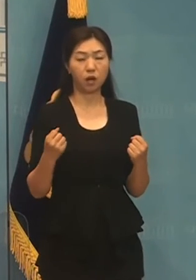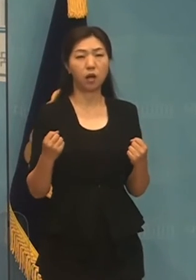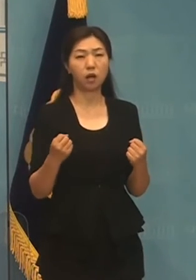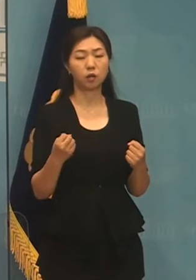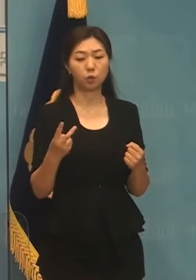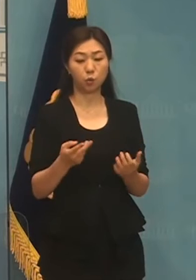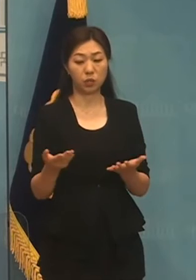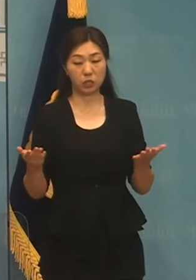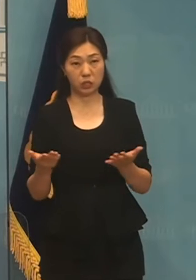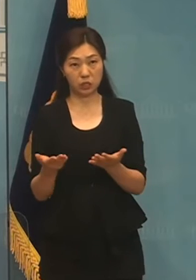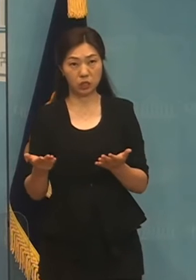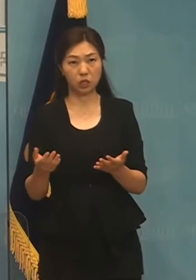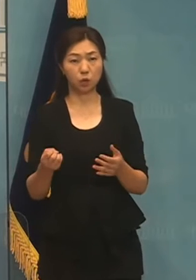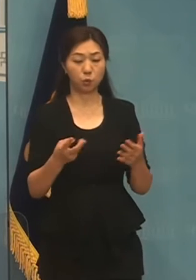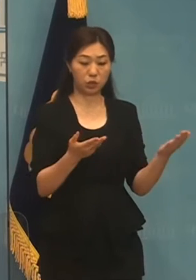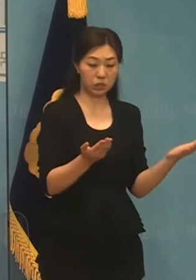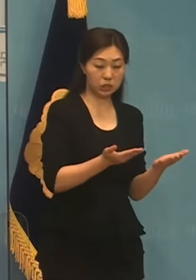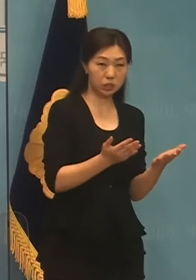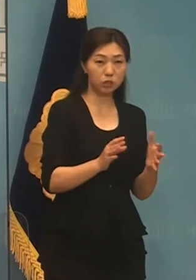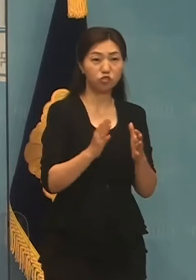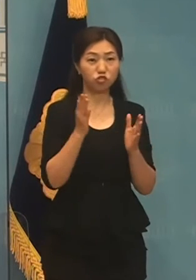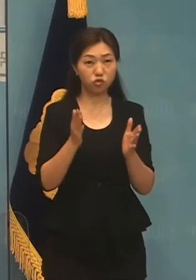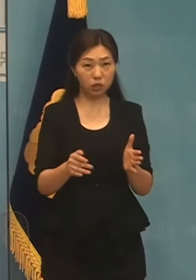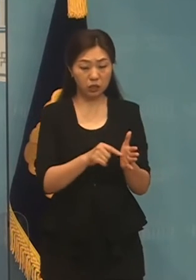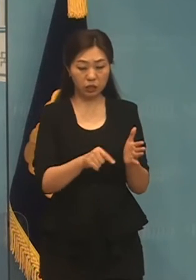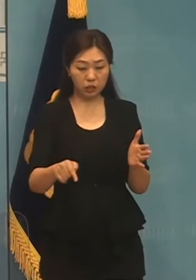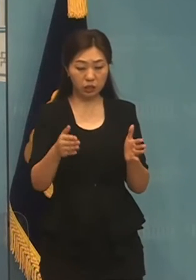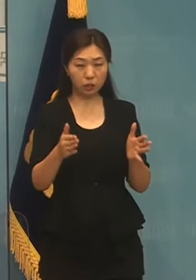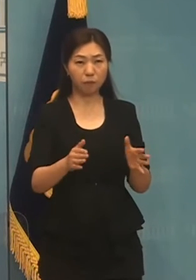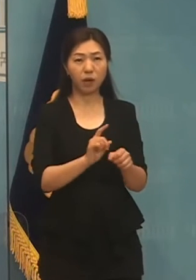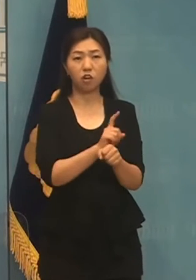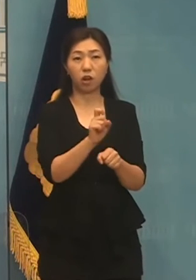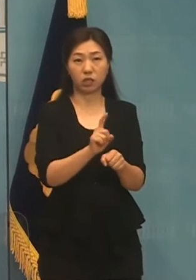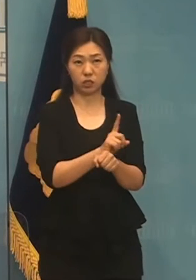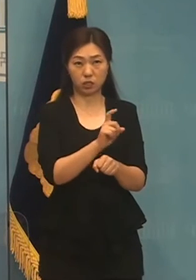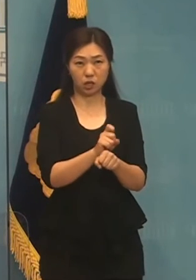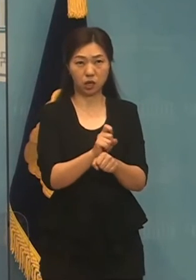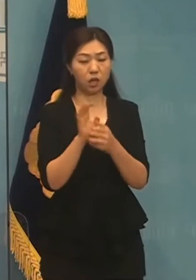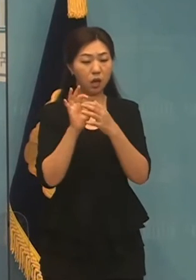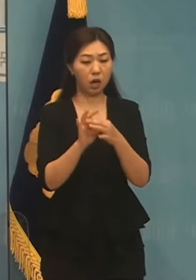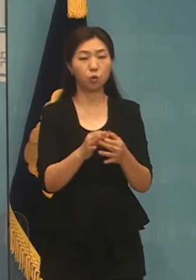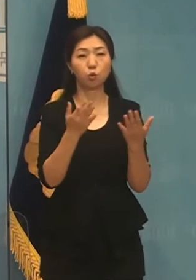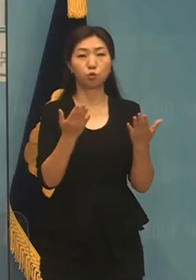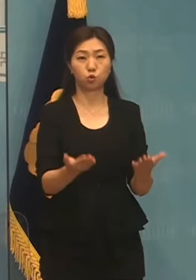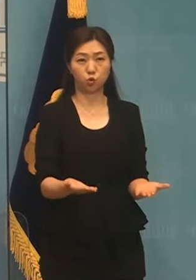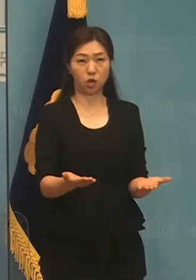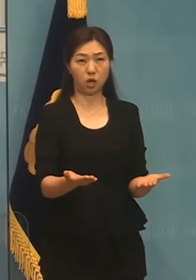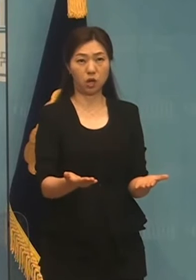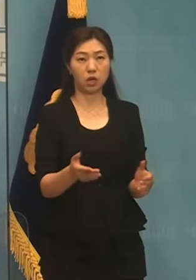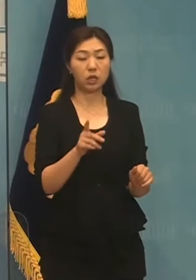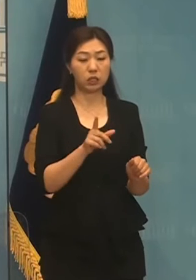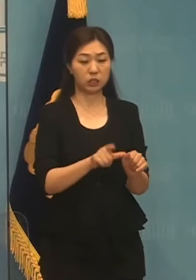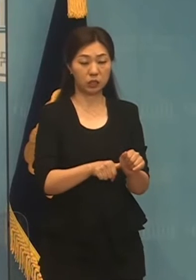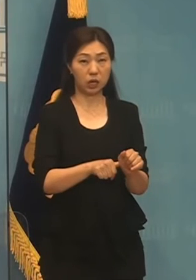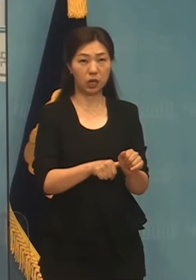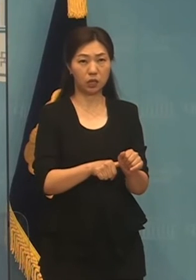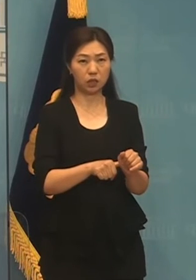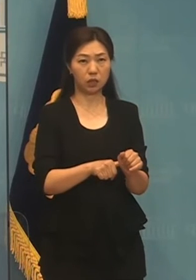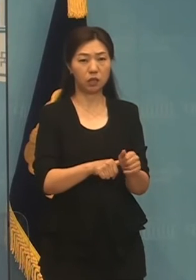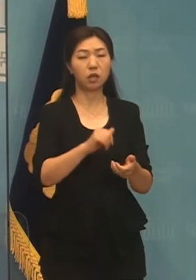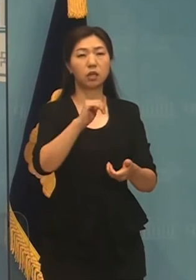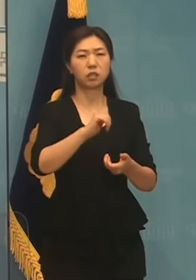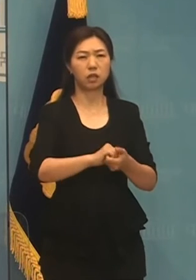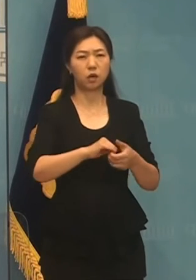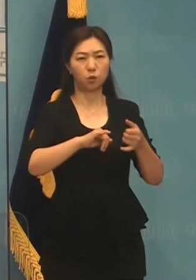11시간 휴식을 주는 연속 휴게 시간은 연속 휴게 시간 규정을 반드시 지키겠습니다.